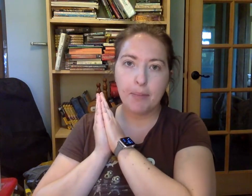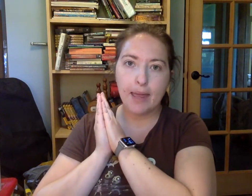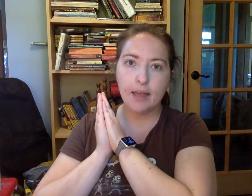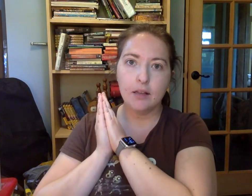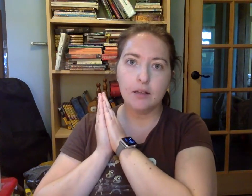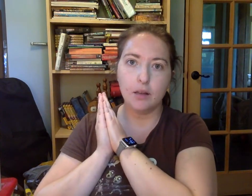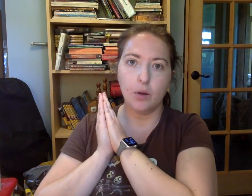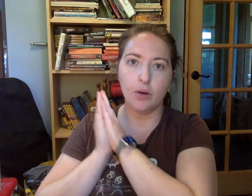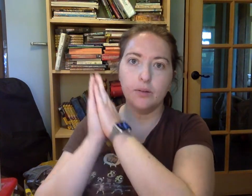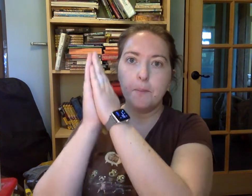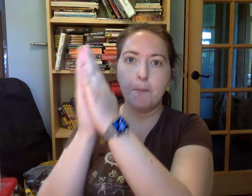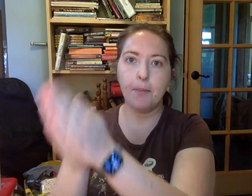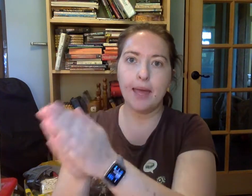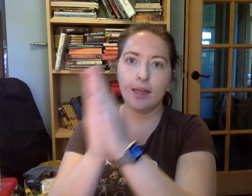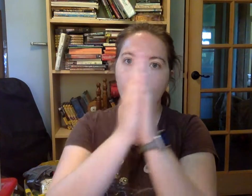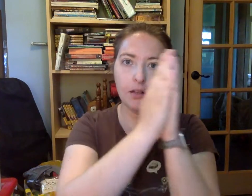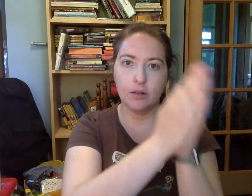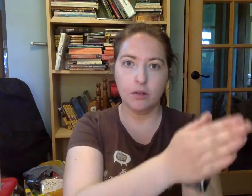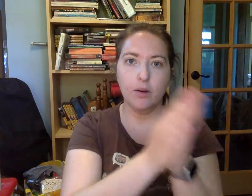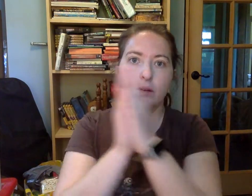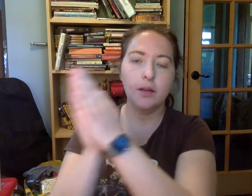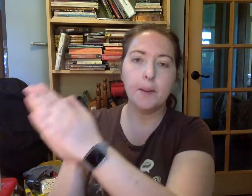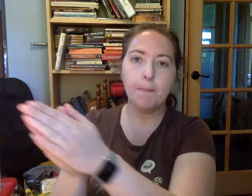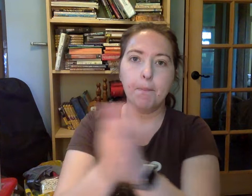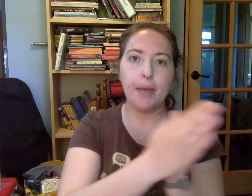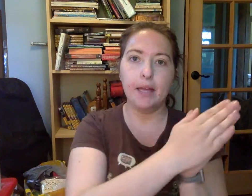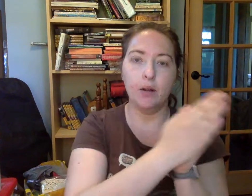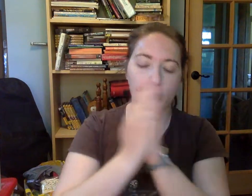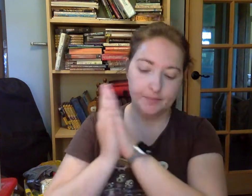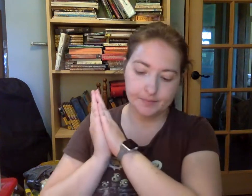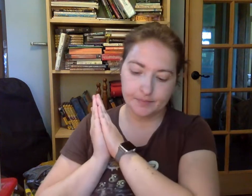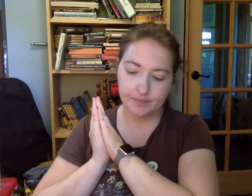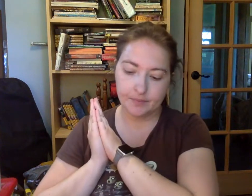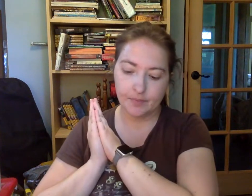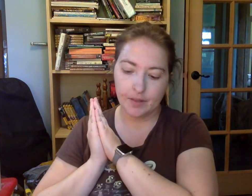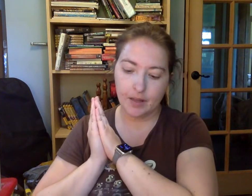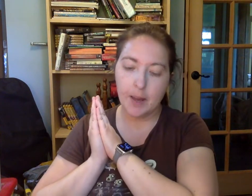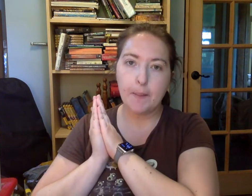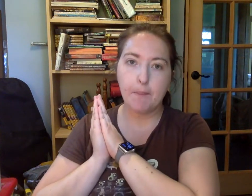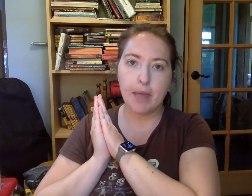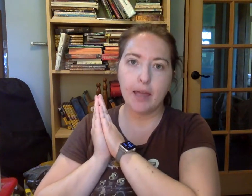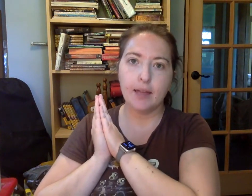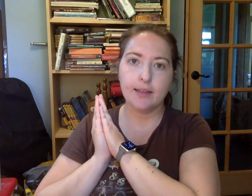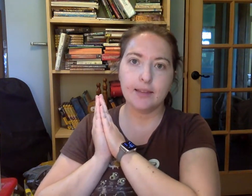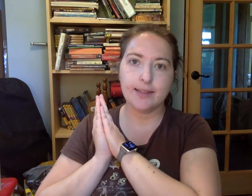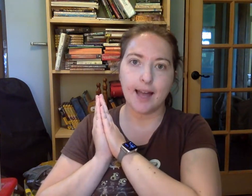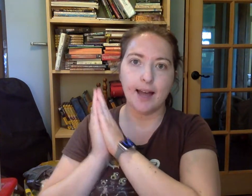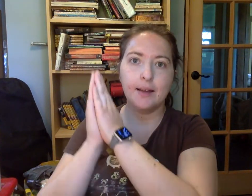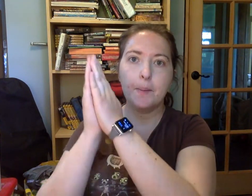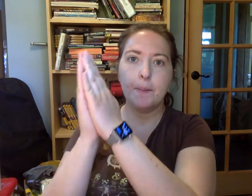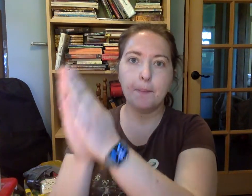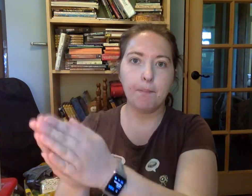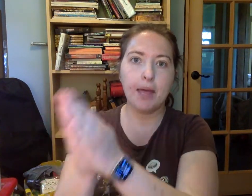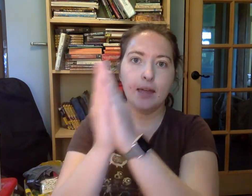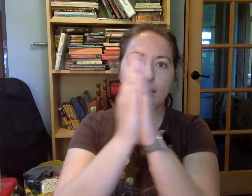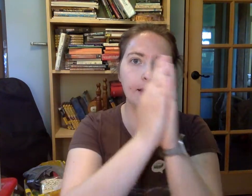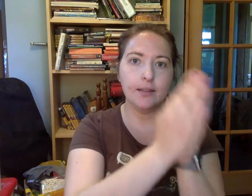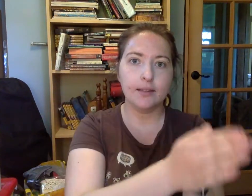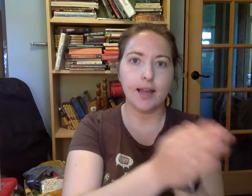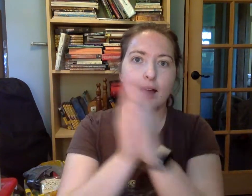Pelo. Pelo. Pelo. Meta. Meta.